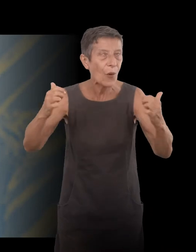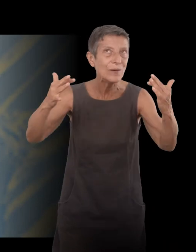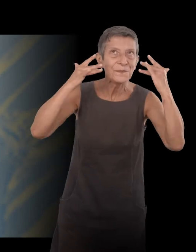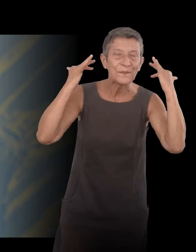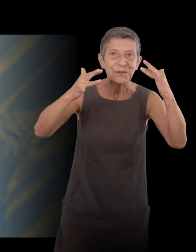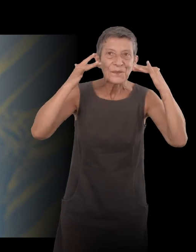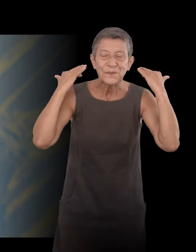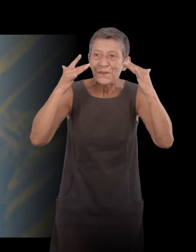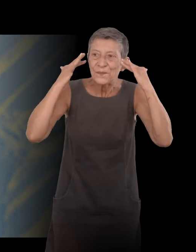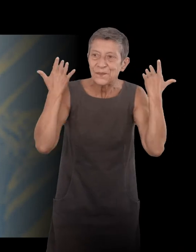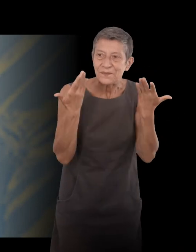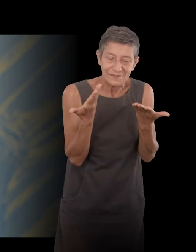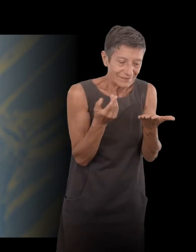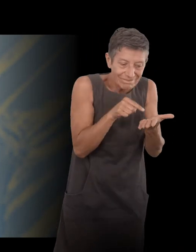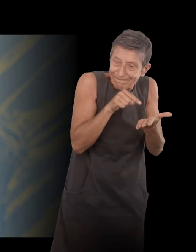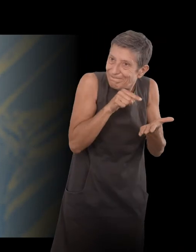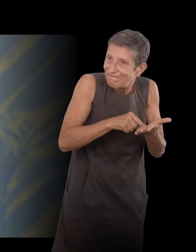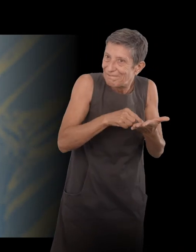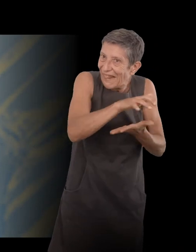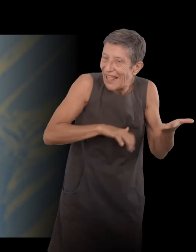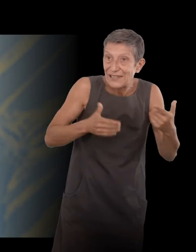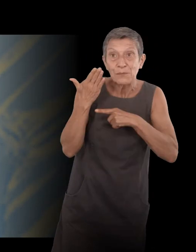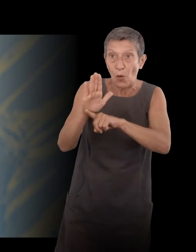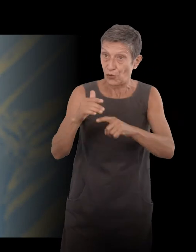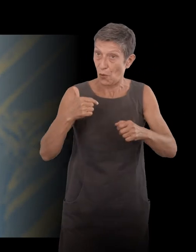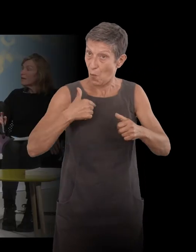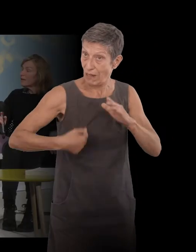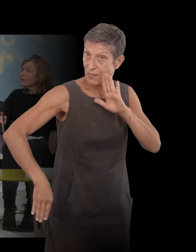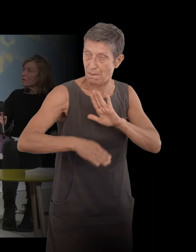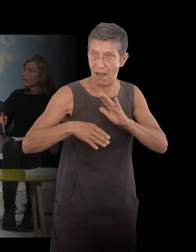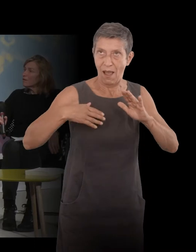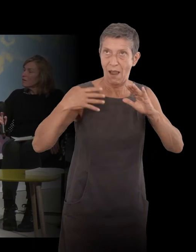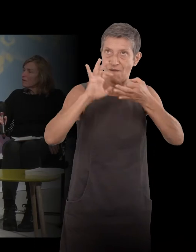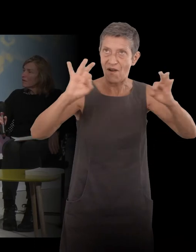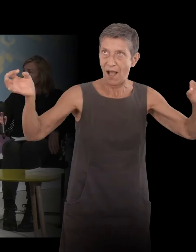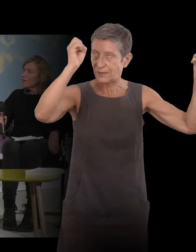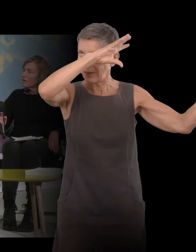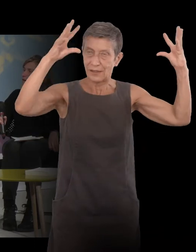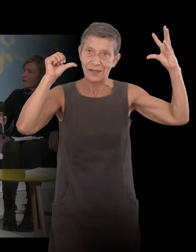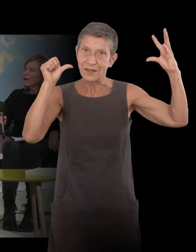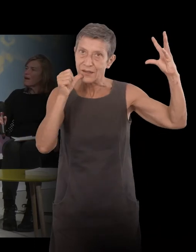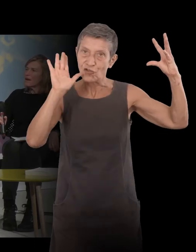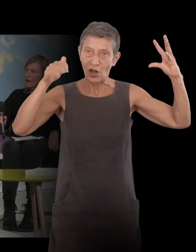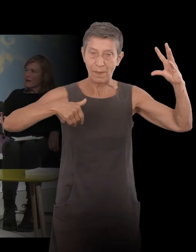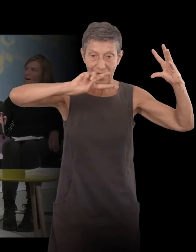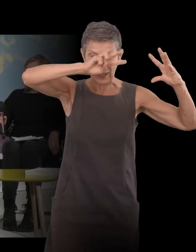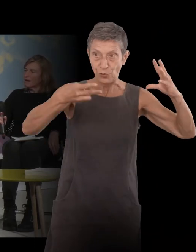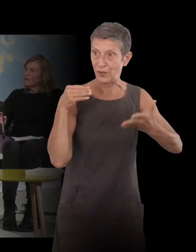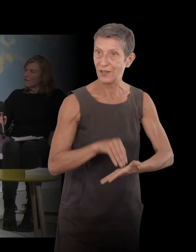Et je me disais la phrase en yiddish et je la traduisais. Ah oui, d'accord. Enfin, pas toujours, mais c'est pour les dialogues, j'entends.